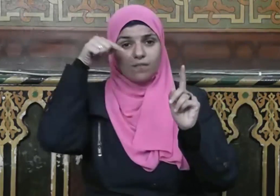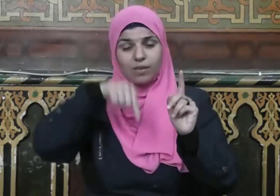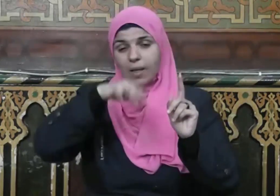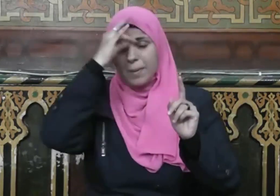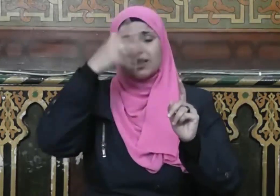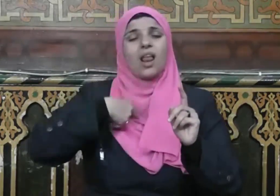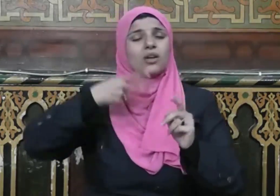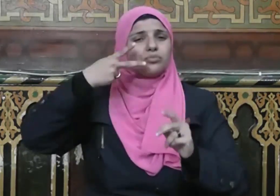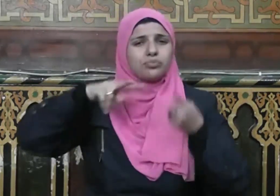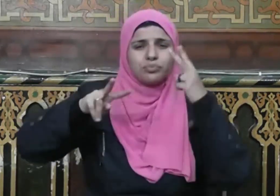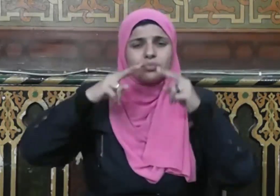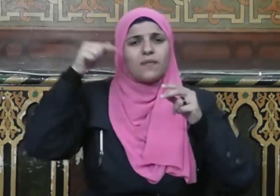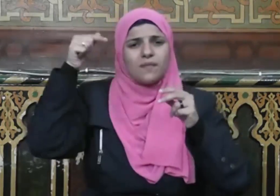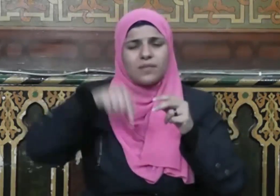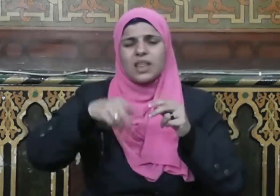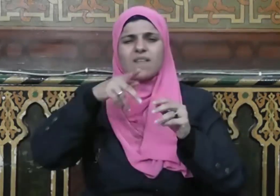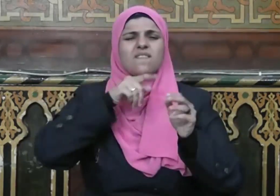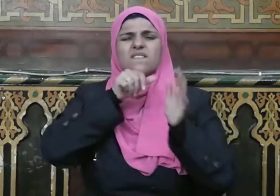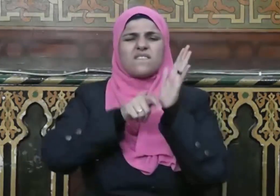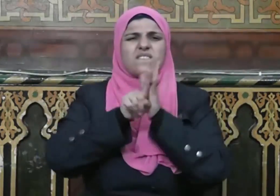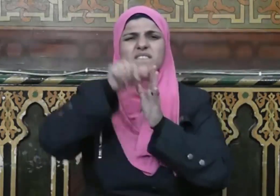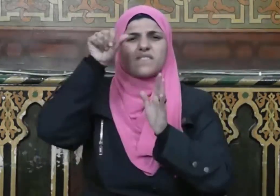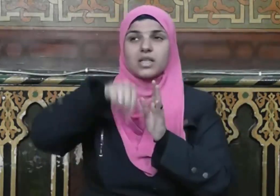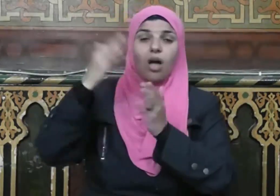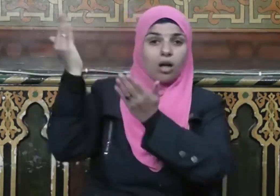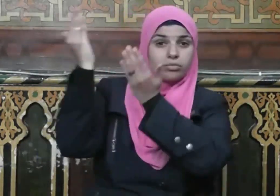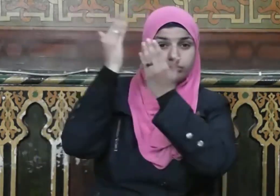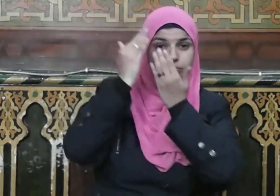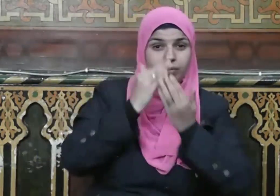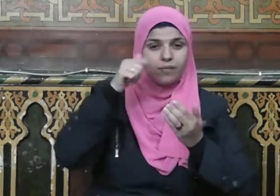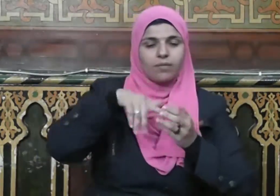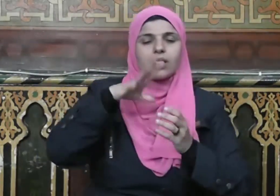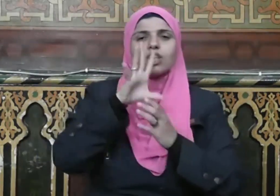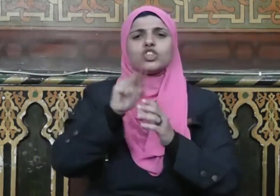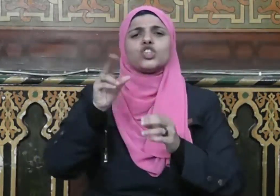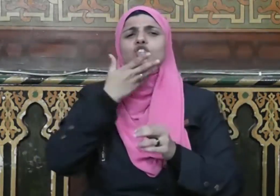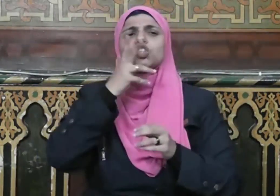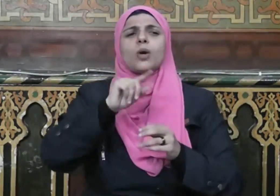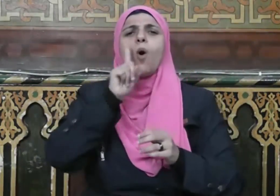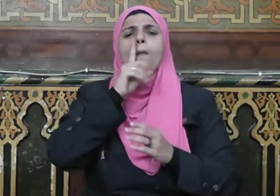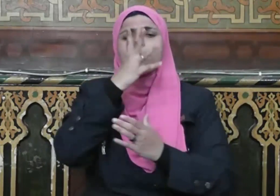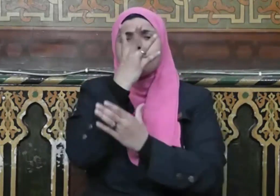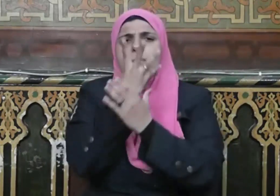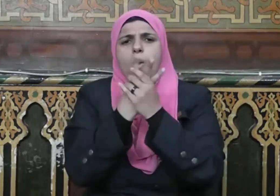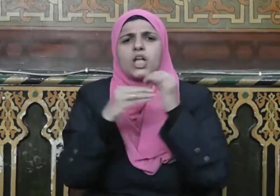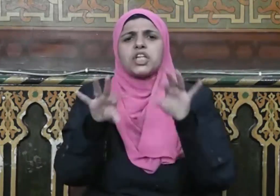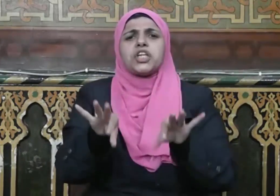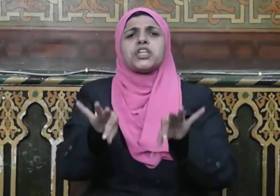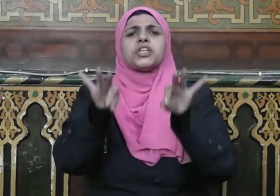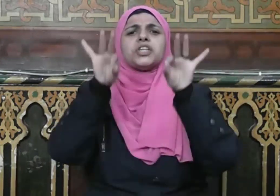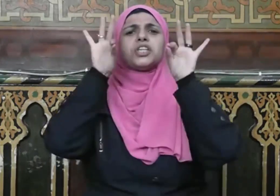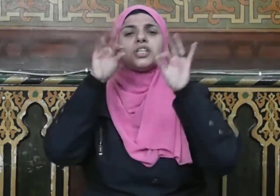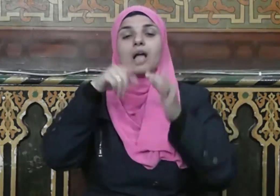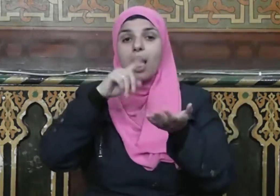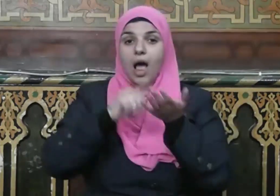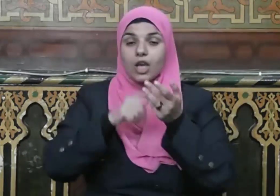ولم يفسق رجع كما ولدته أمه فإن على العاقل أن